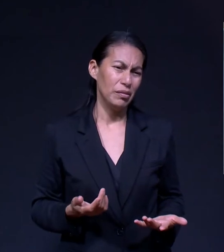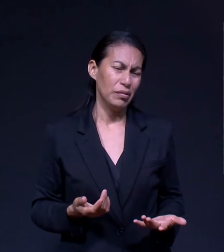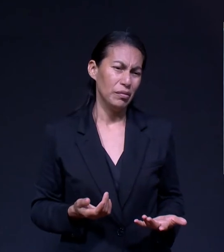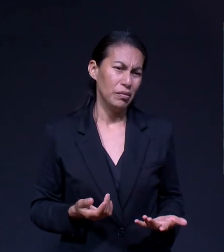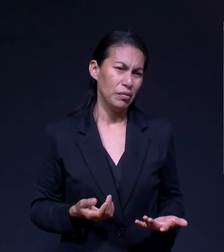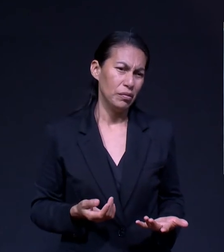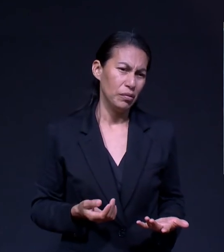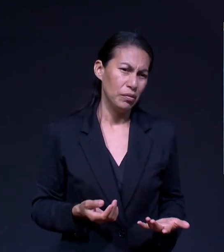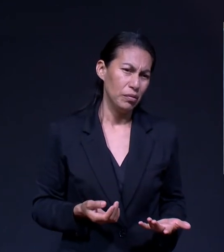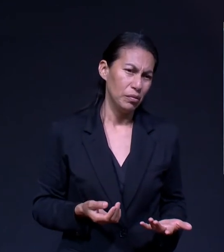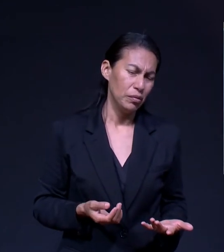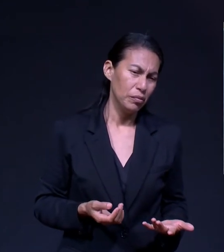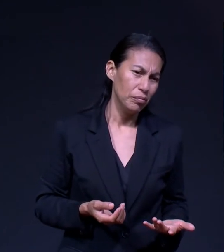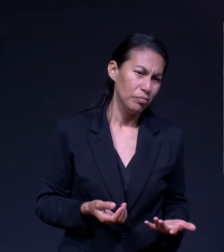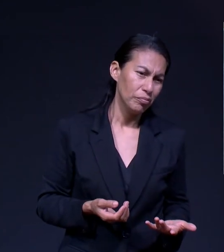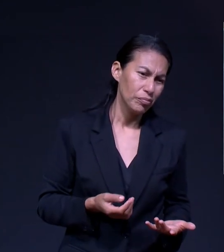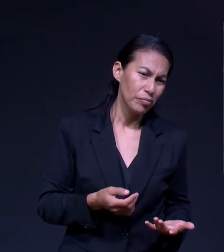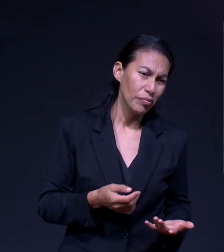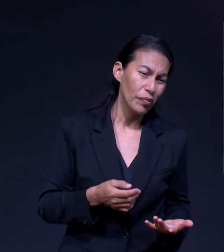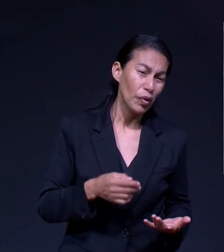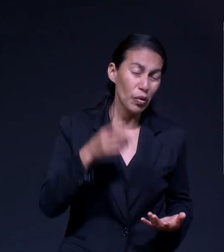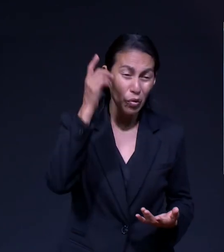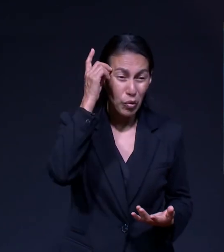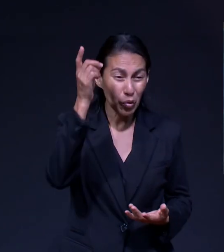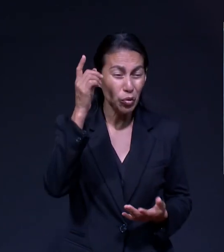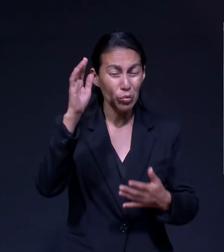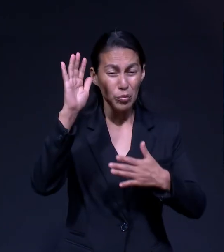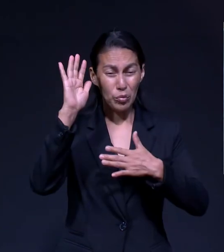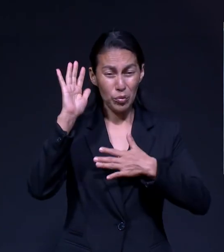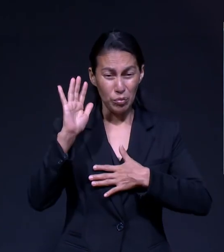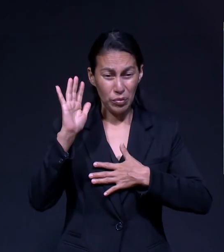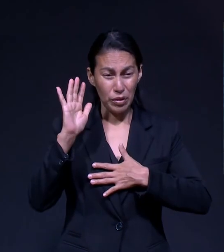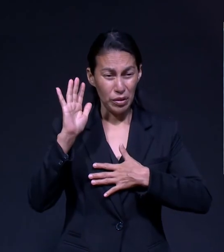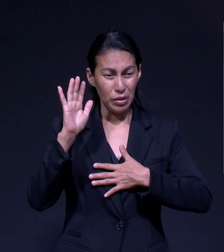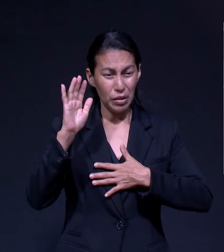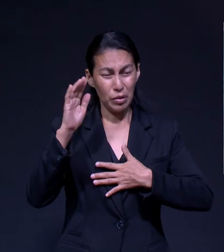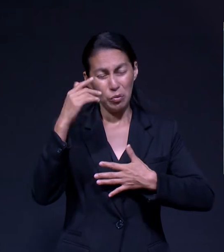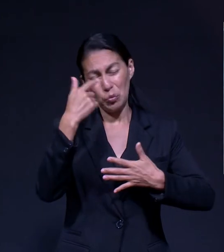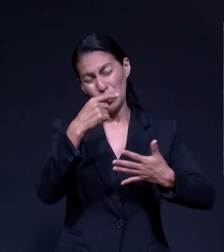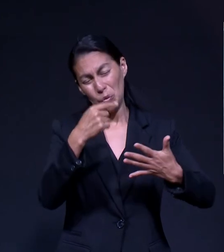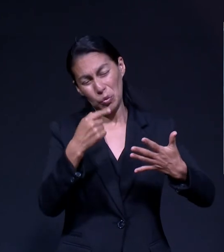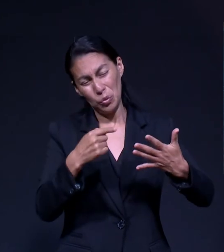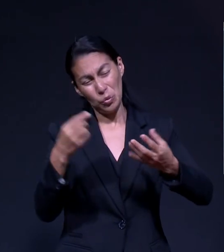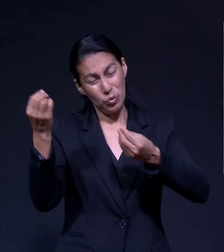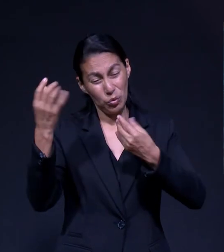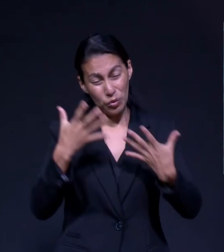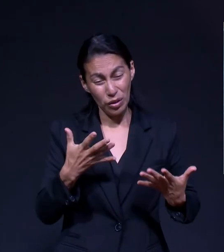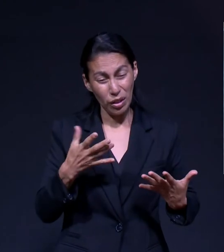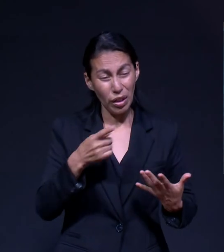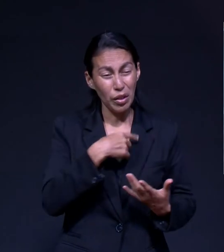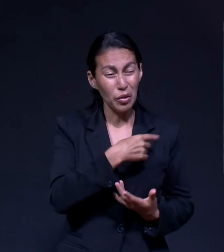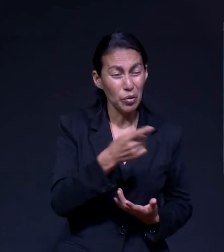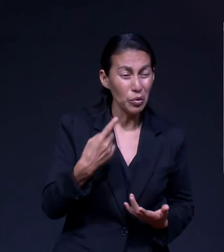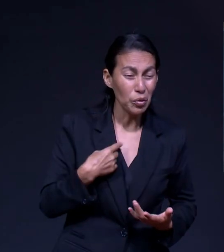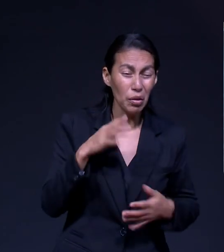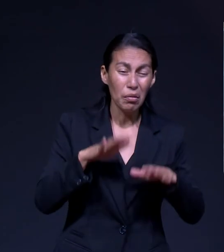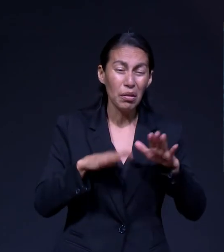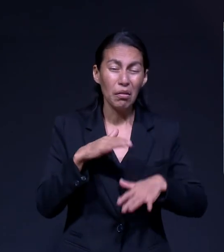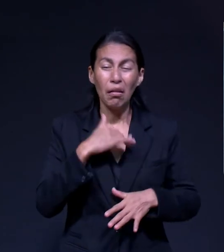Cuando Hay Tantas Promesas Maravillosas Para Retomar El Rumbo No Importa Que Hayamos Equivocado El Rumbo